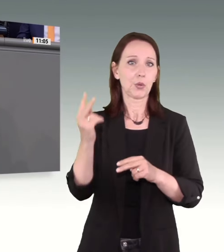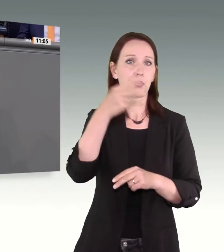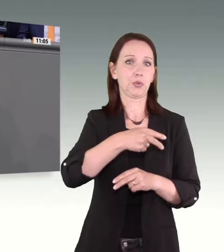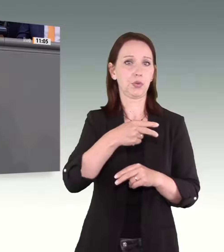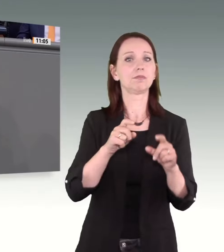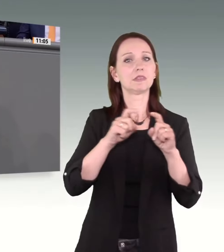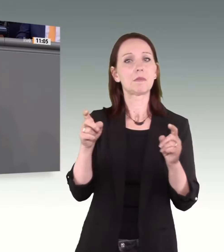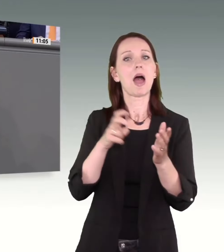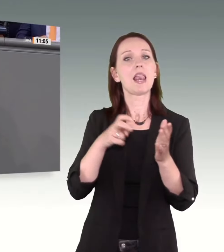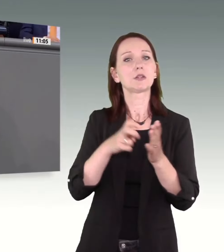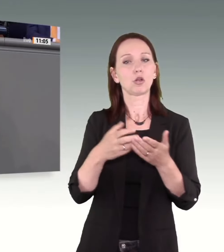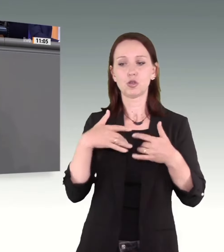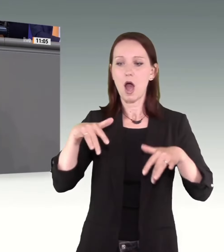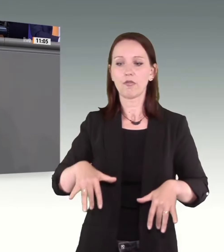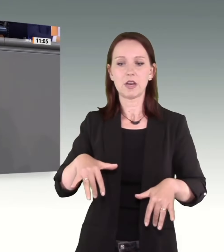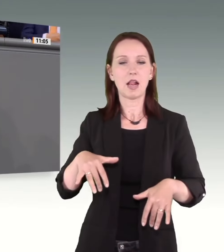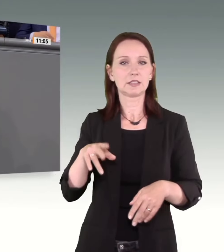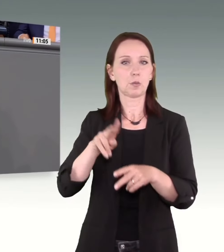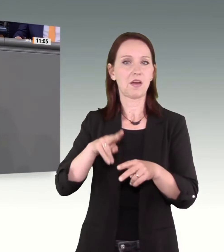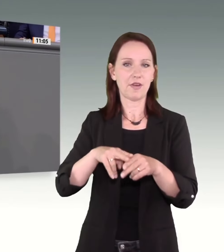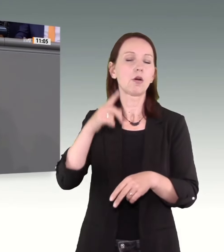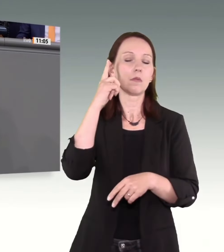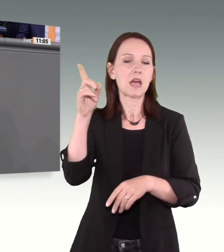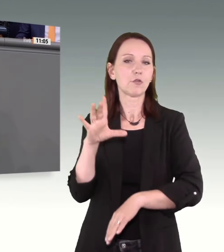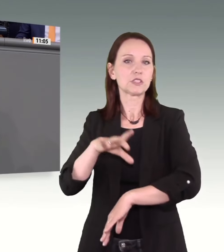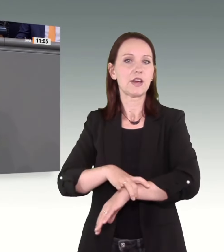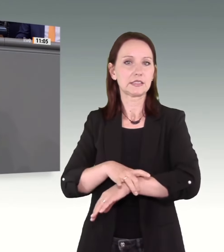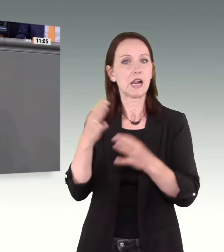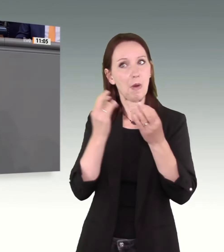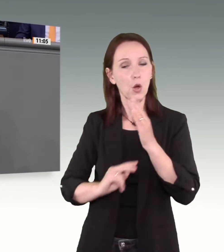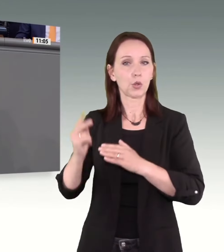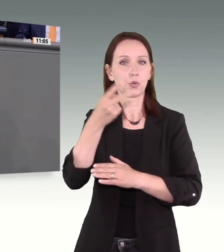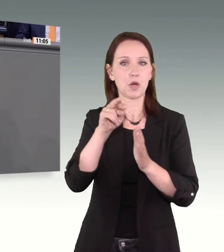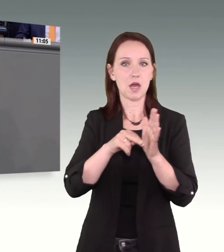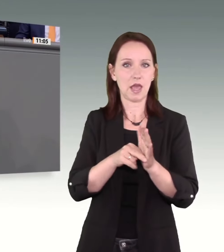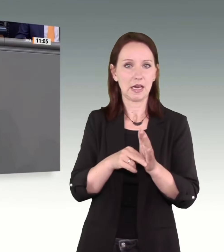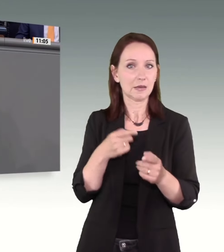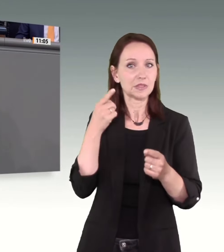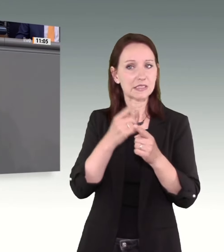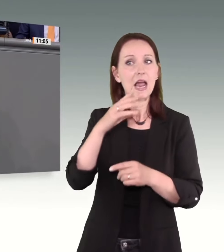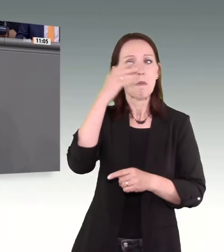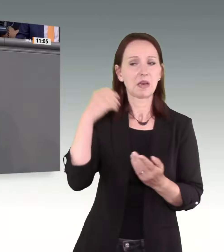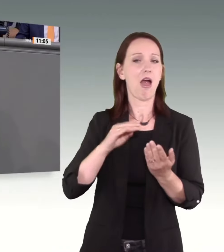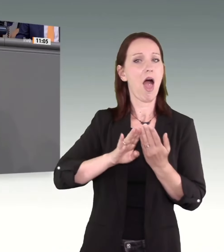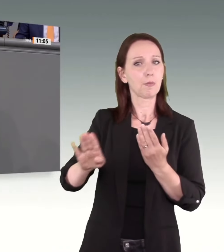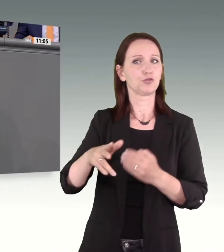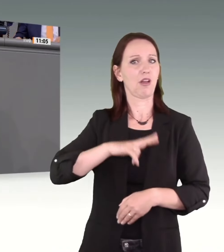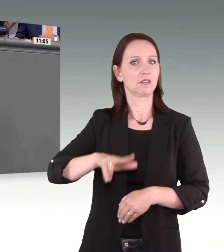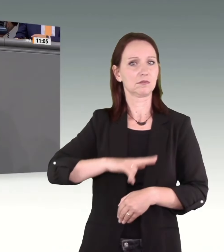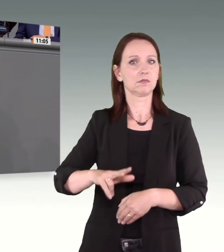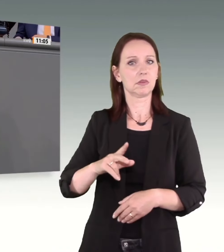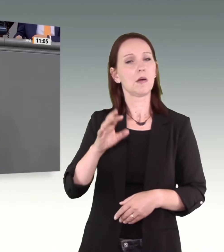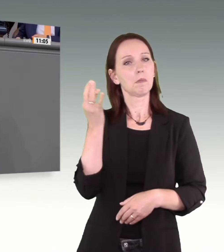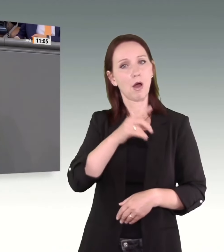Aufenthaltsüberwachung auch Fußfessel genannt. darum geht es, damit Männer Abstand halten. Es geht um eine bundeseinheitliche gesetzliche